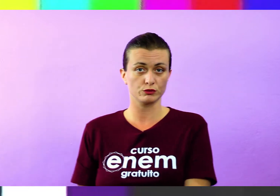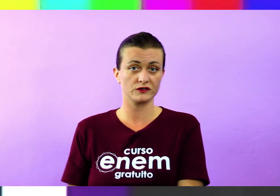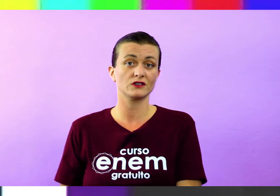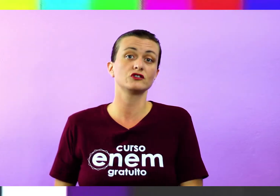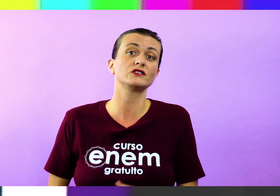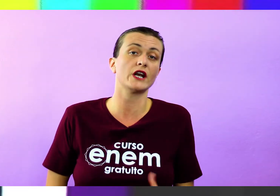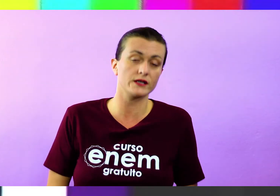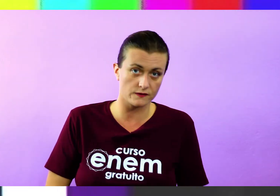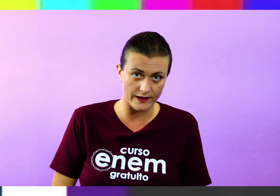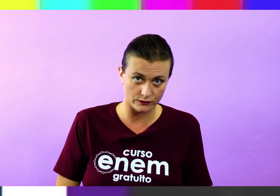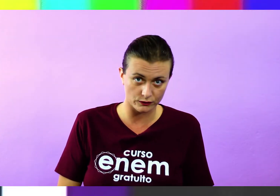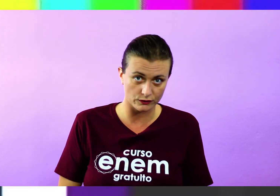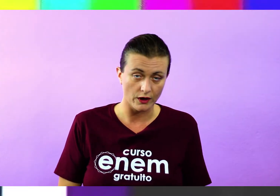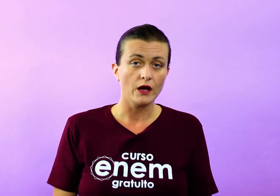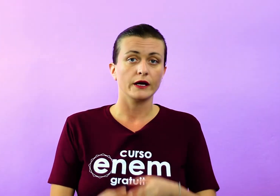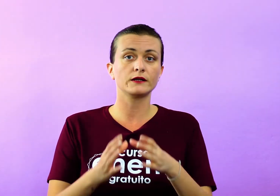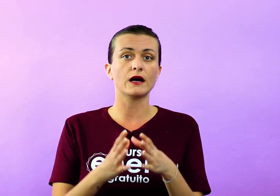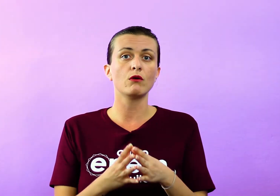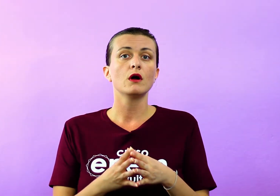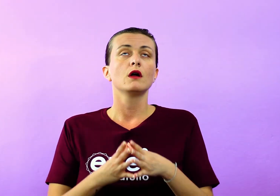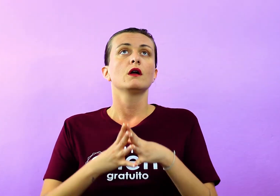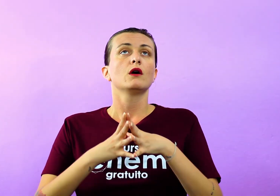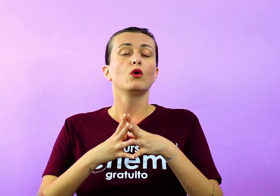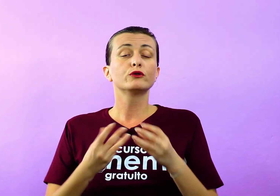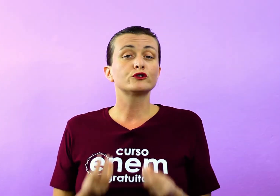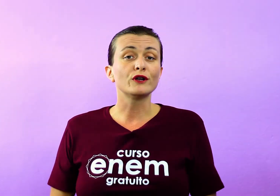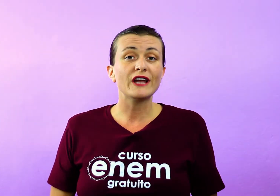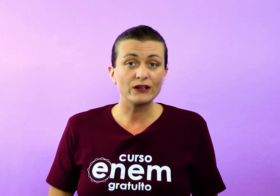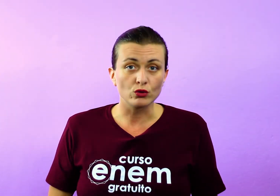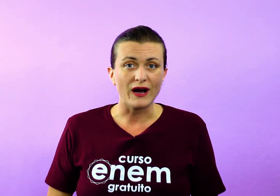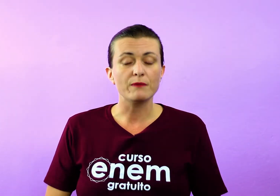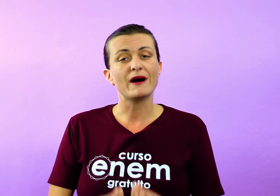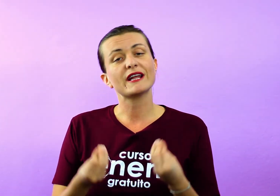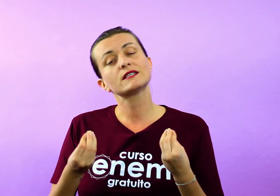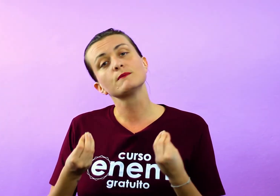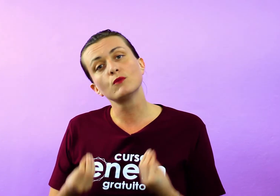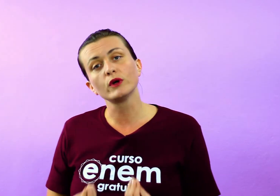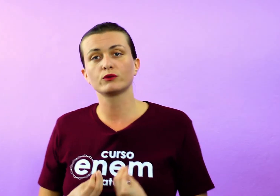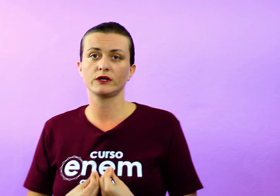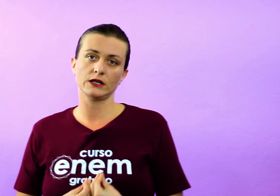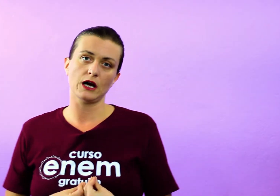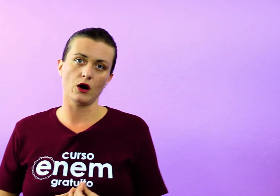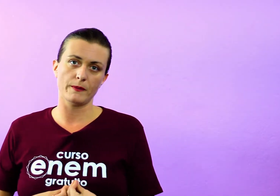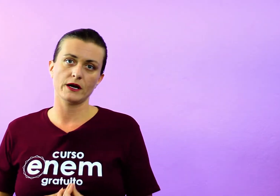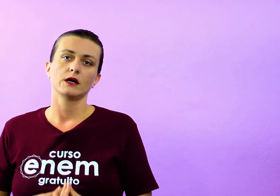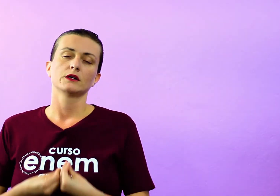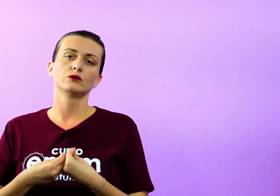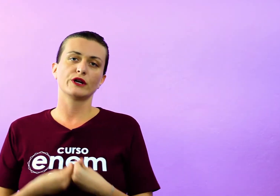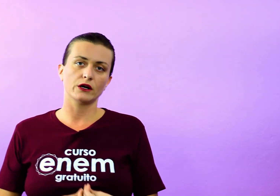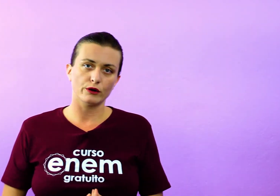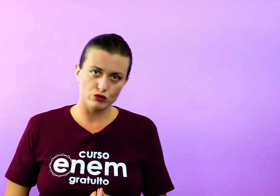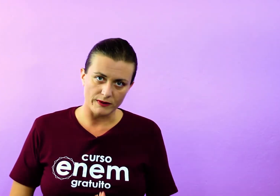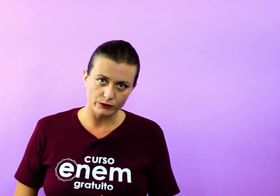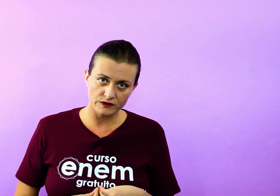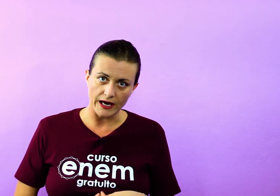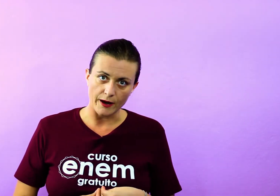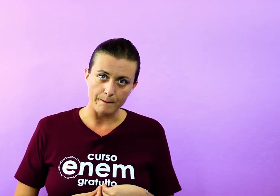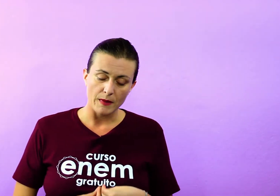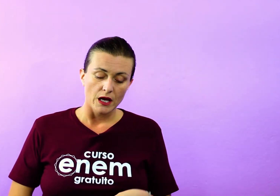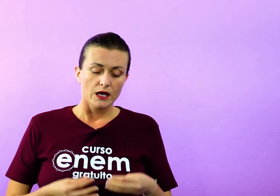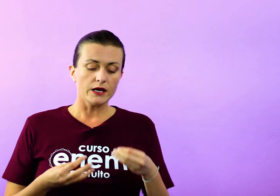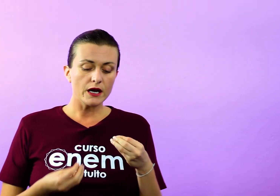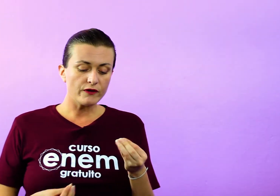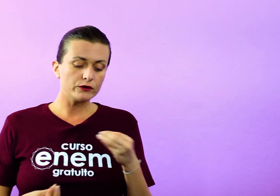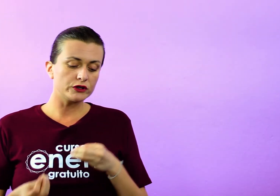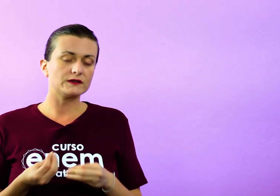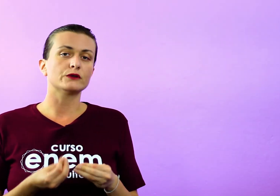as duas últimas, de três versos. Então, o soneto aparece muito aqui na obra do Gregório de Matos Guerra.